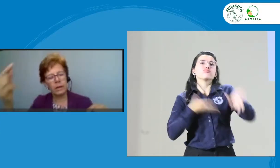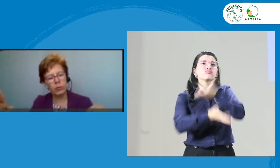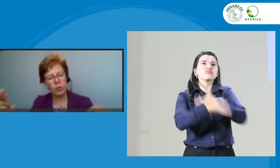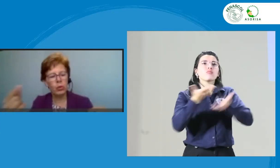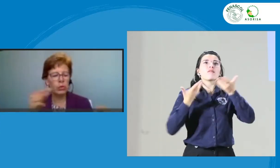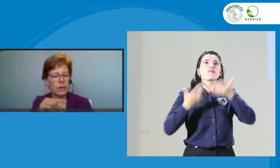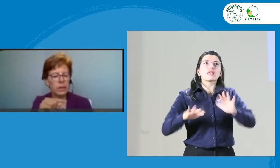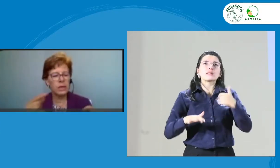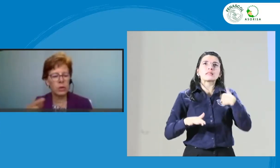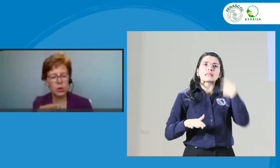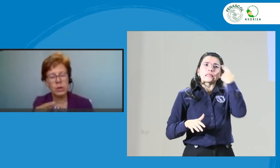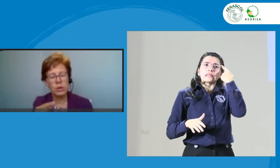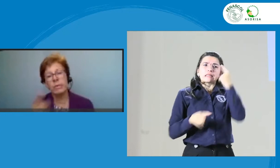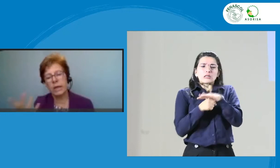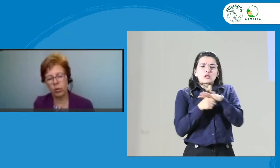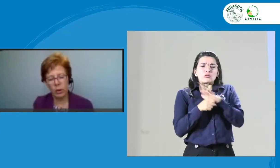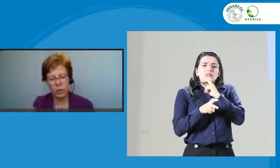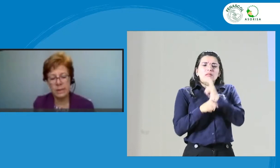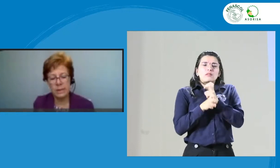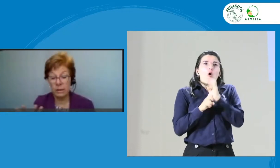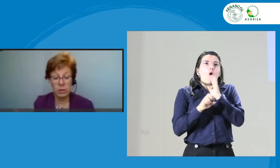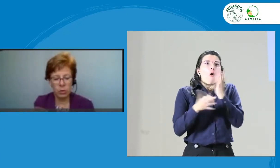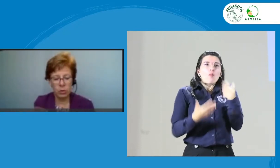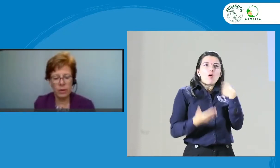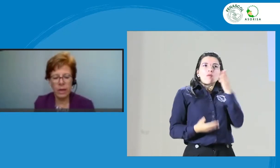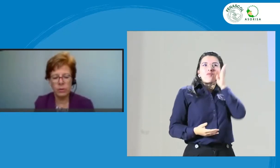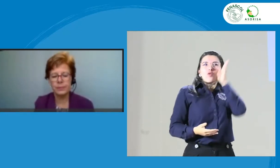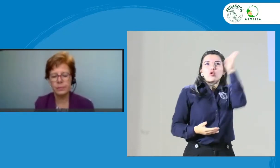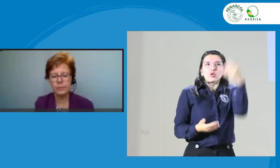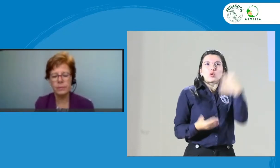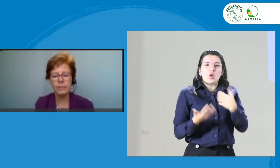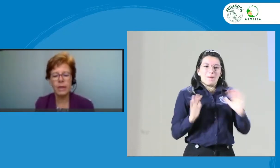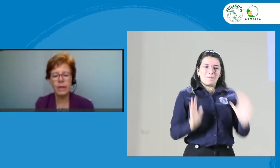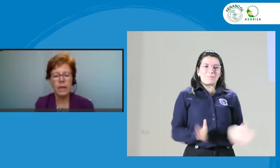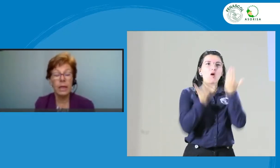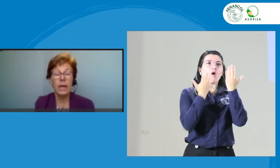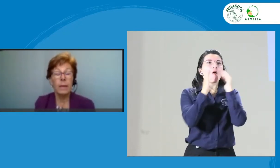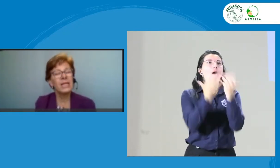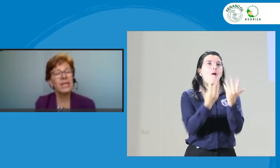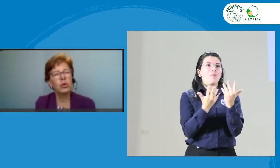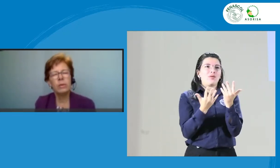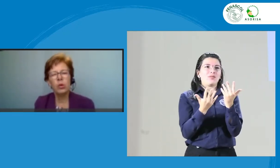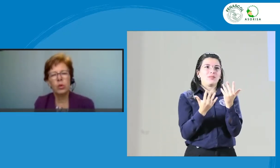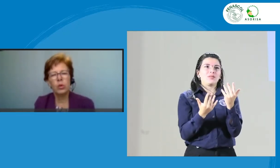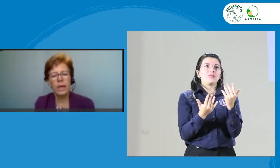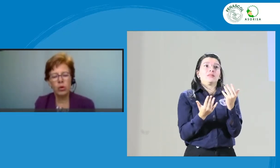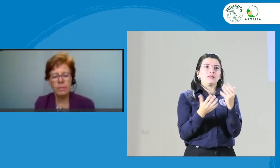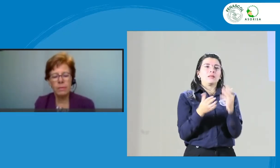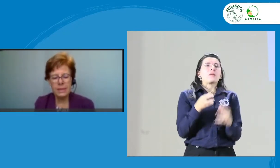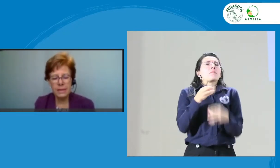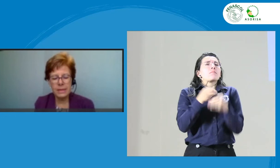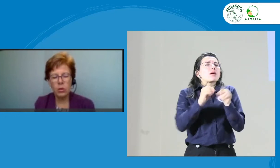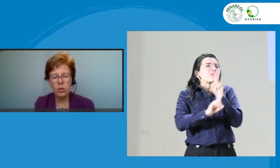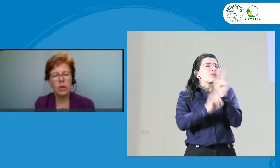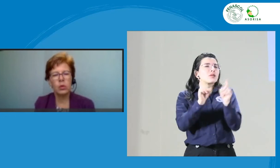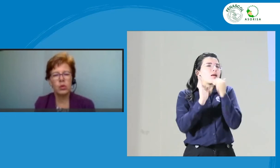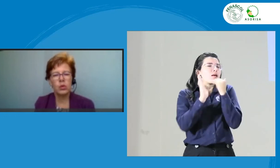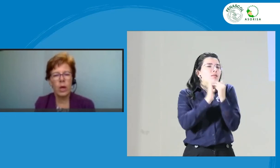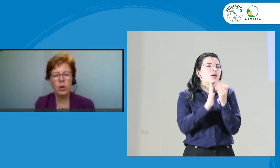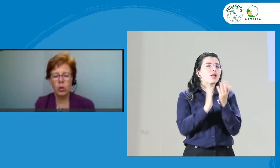futuro en una situación similar no me cueste el mismo trabajo? ¿Me estoy involucrando demasiado con el usuario o